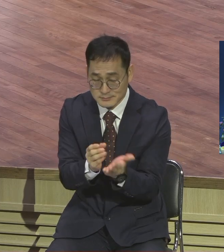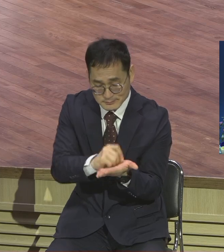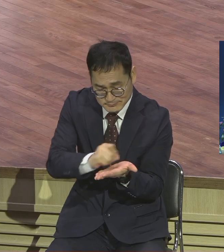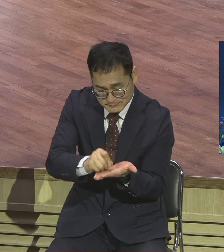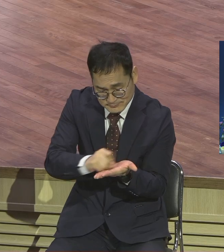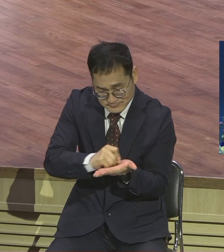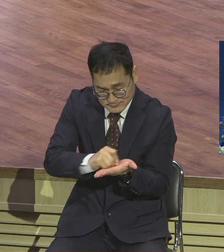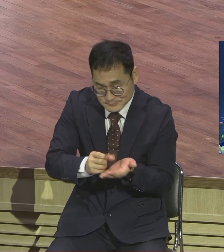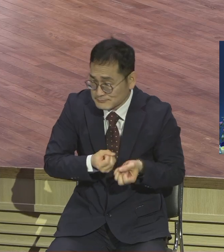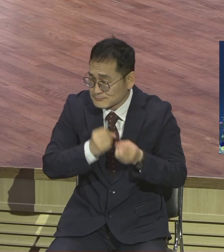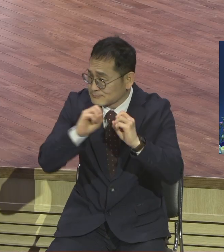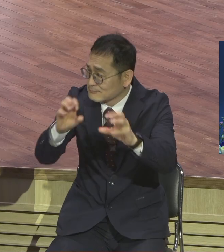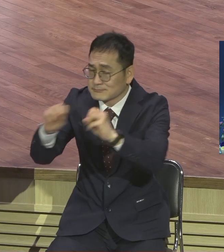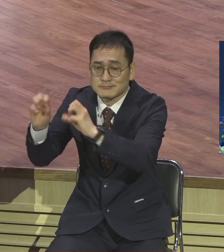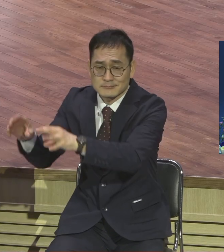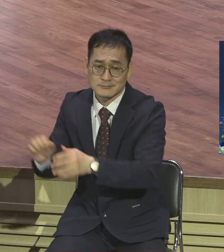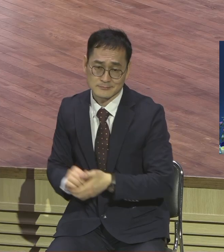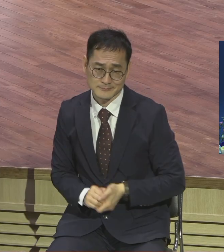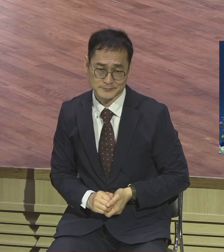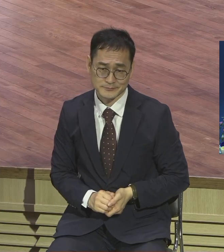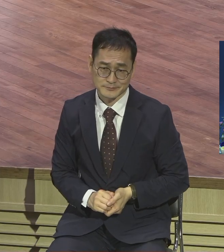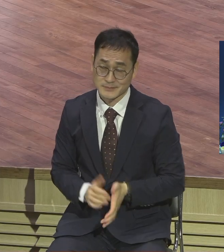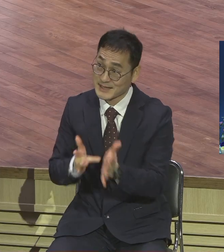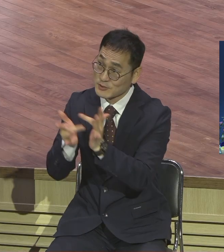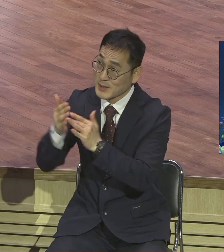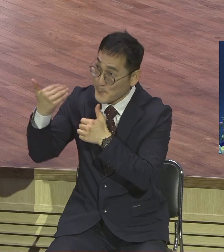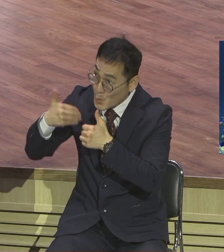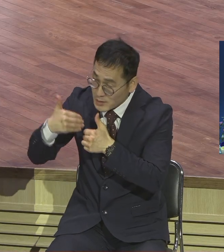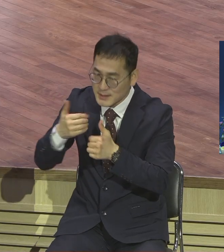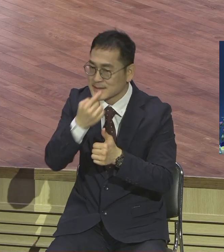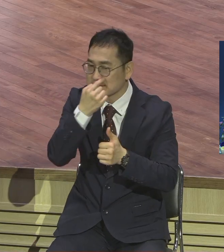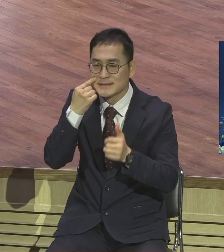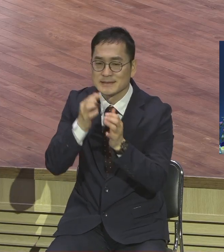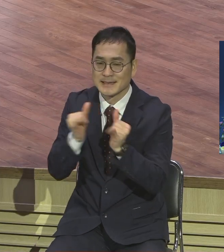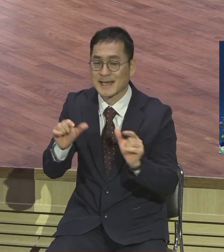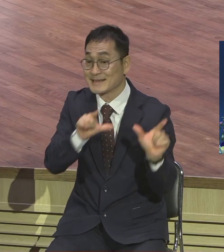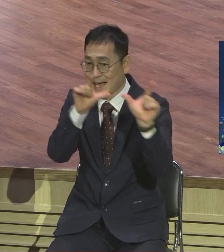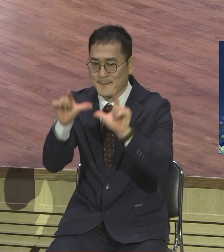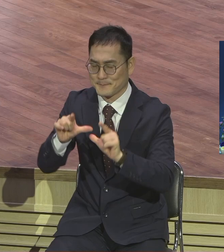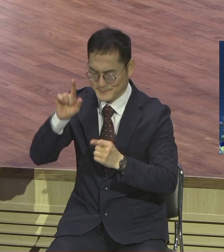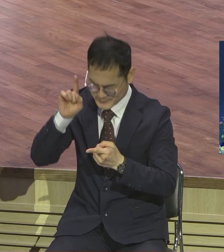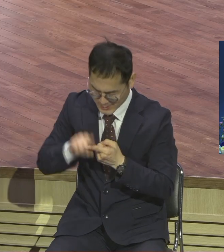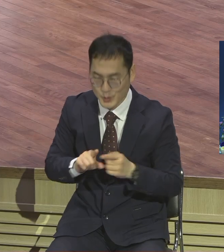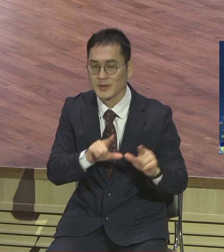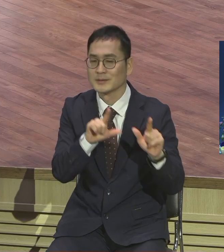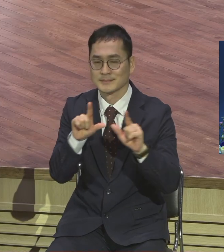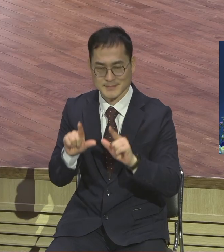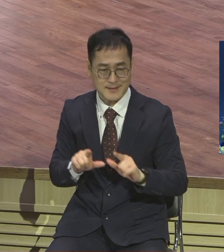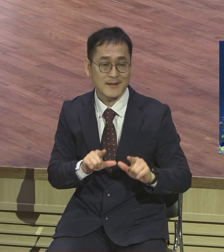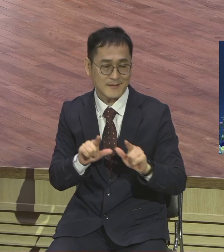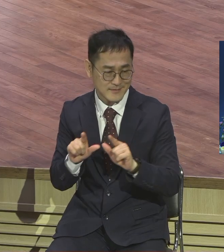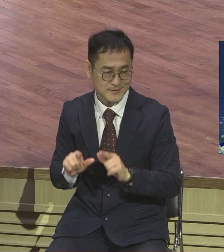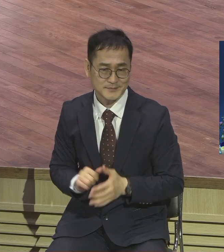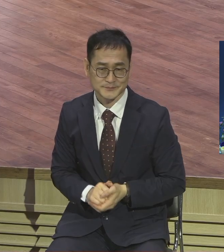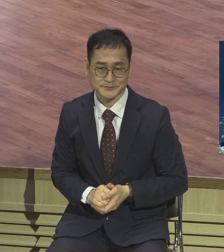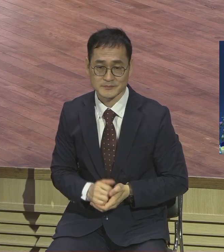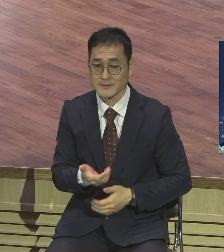예수님이 부탁하신 정인의 삶을 당당하게 살았다 라는 것입니다 우리 영계의 모든 성도들